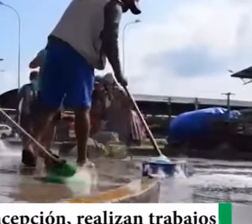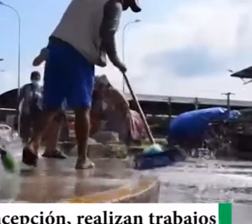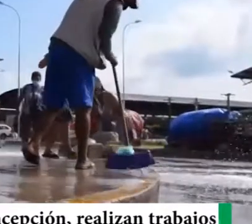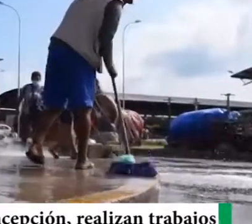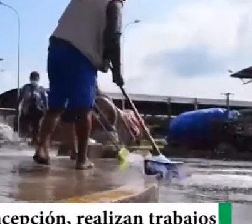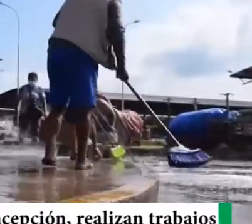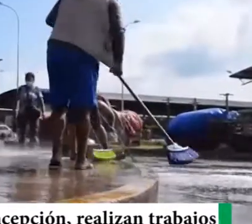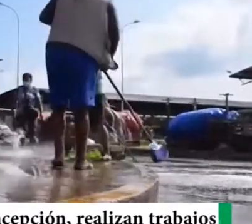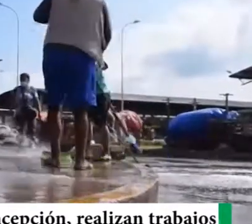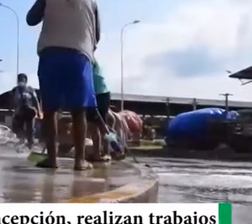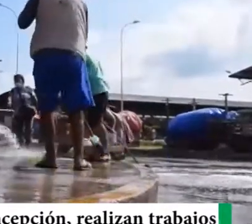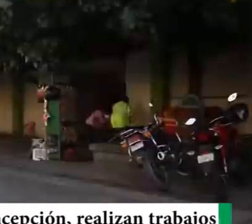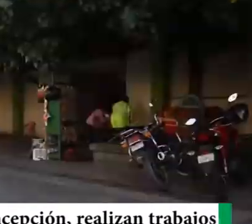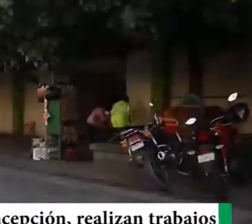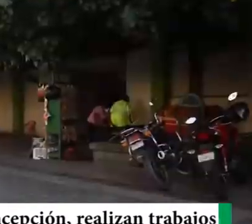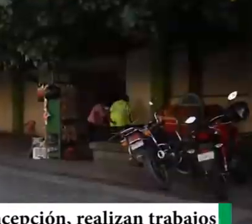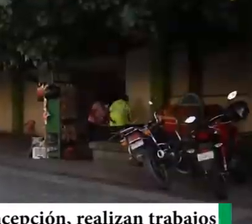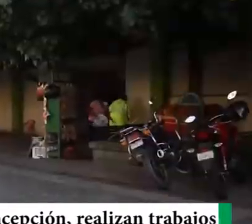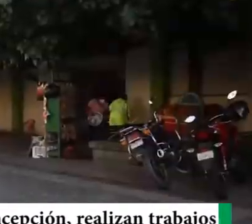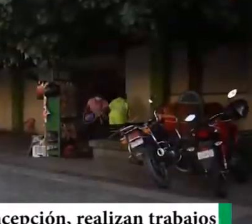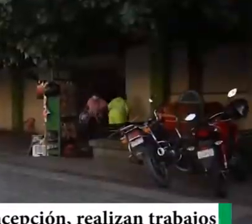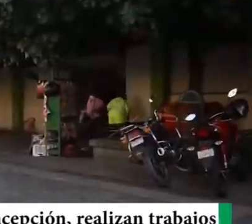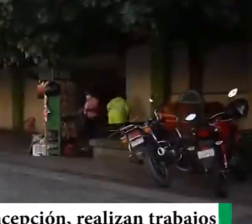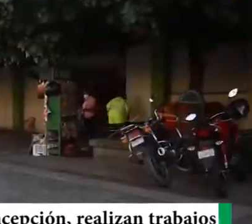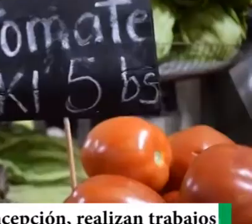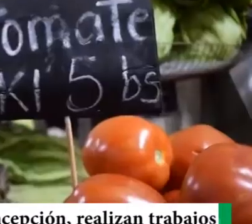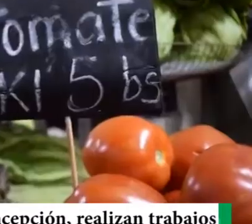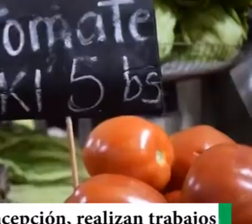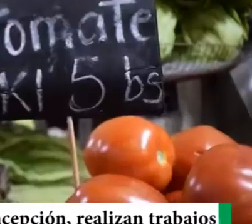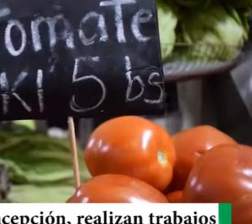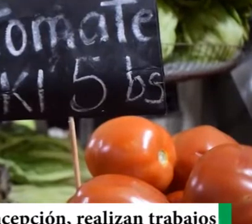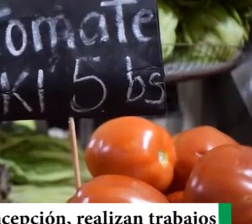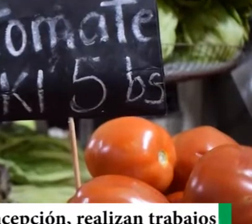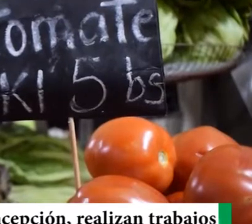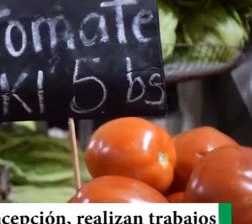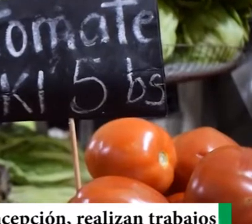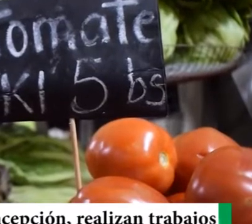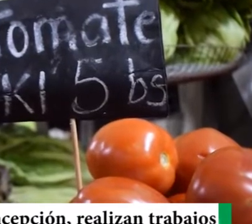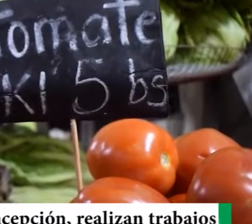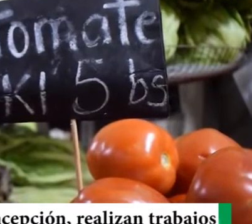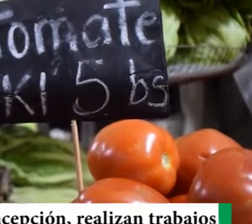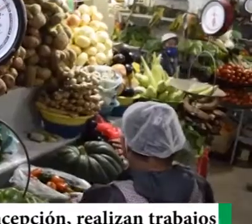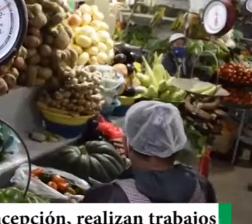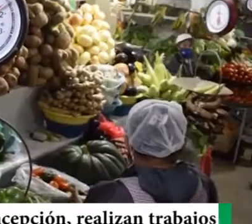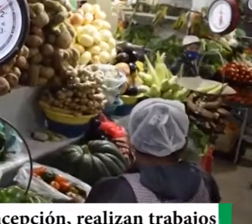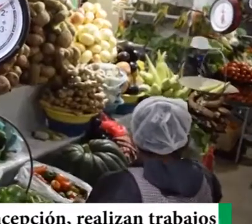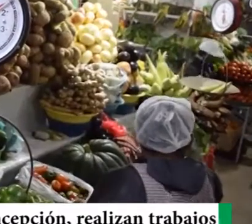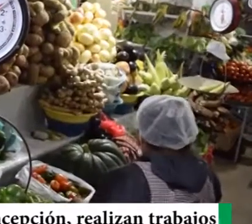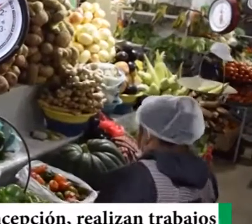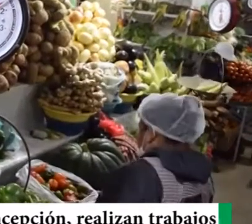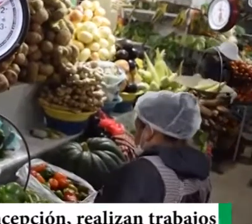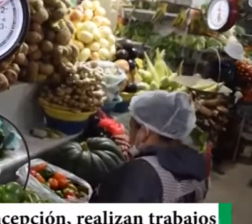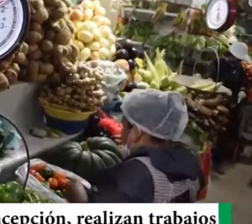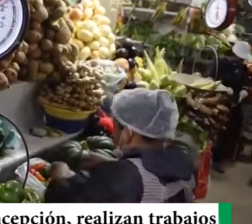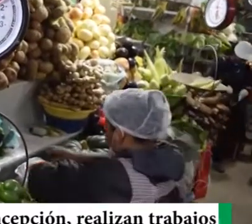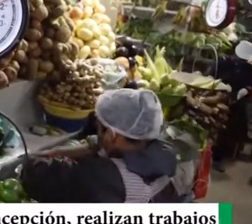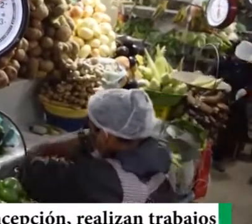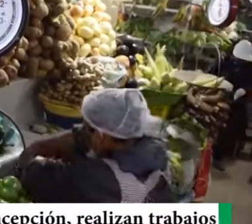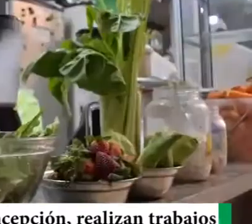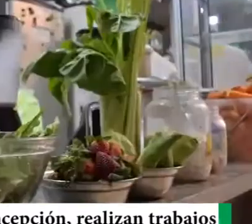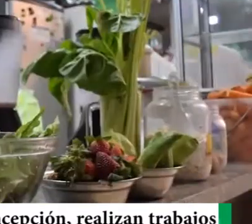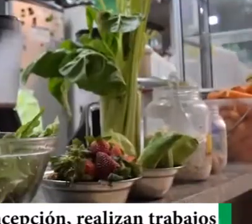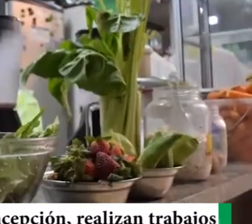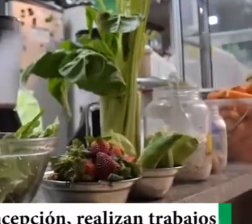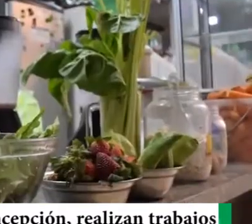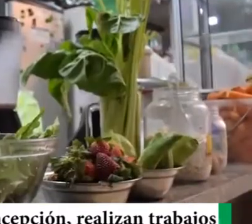poder, el día de hoy, atender a toda la población, a los vecinos, con los mercados, que estén limpios, seguros, y ordenados. El día de mañana,